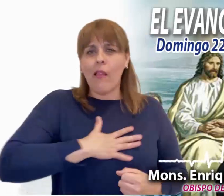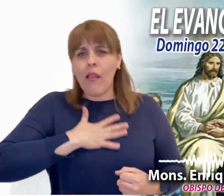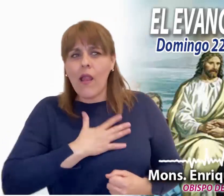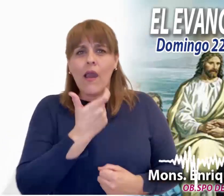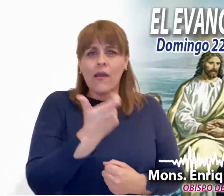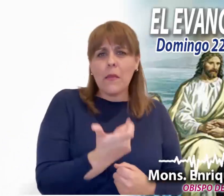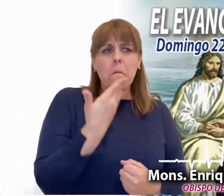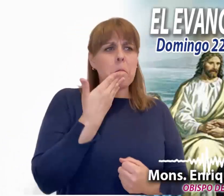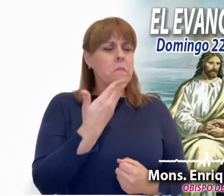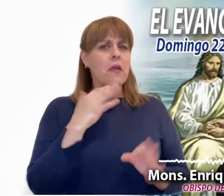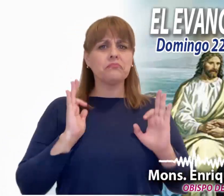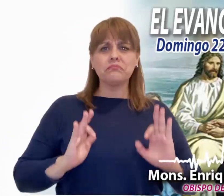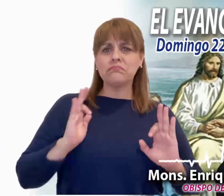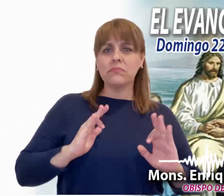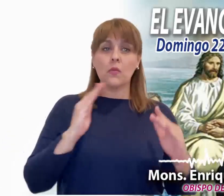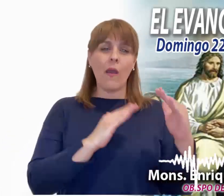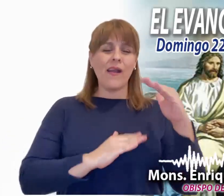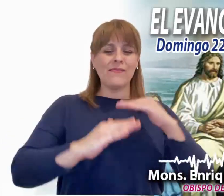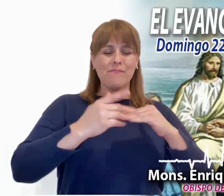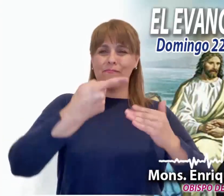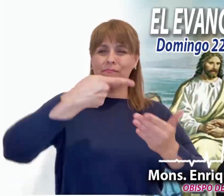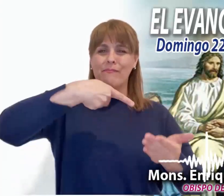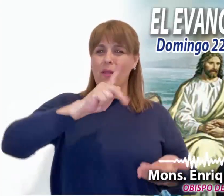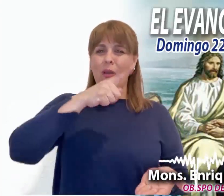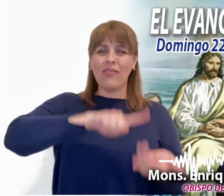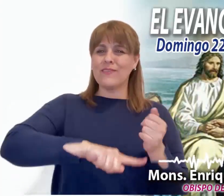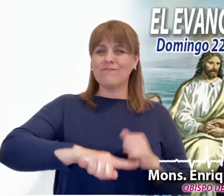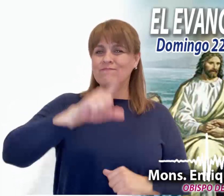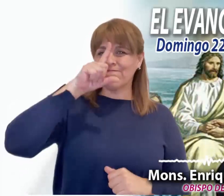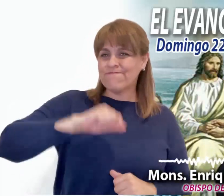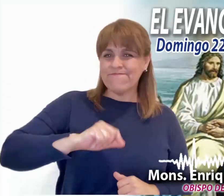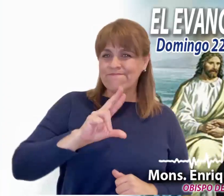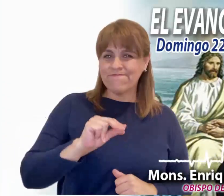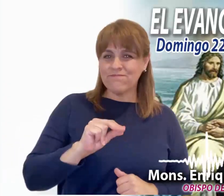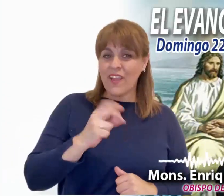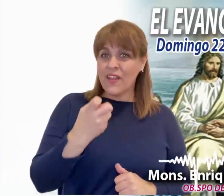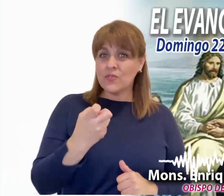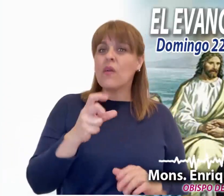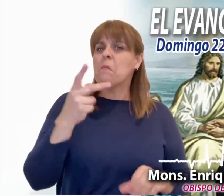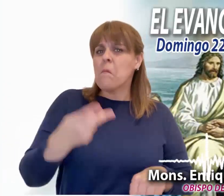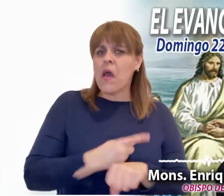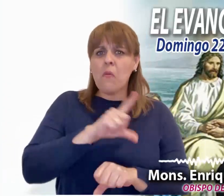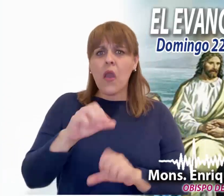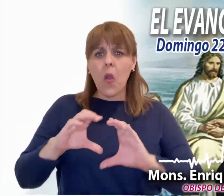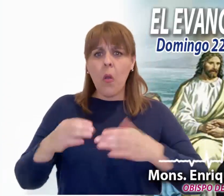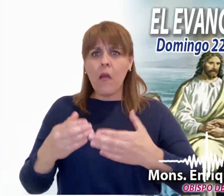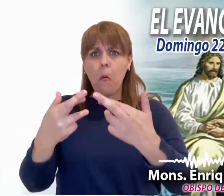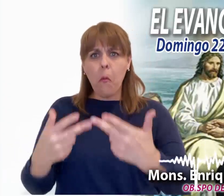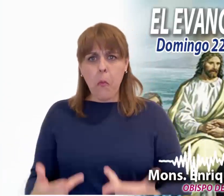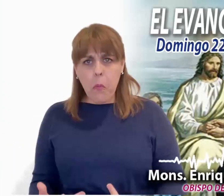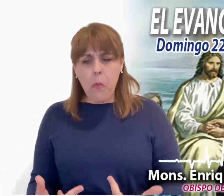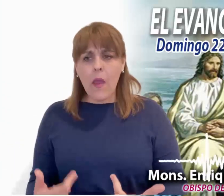dinero, el bienestar, la falsa superación, etc. Destruyen la comunidad